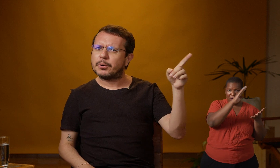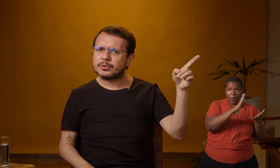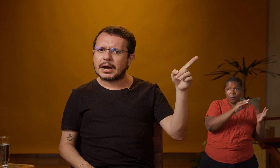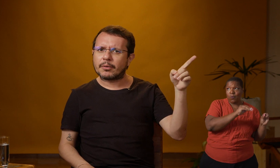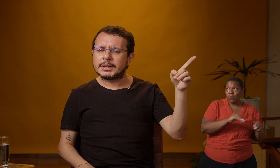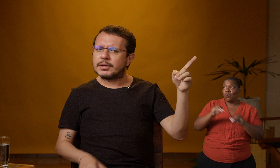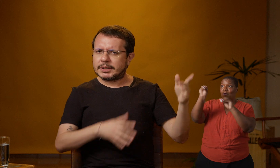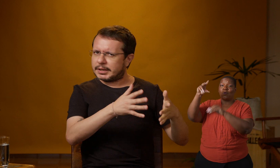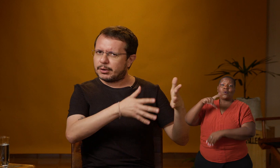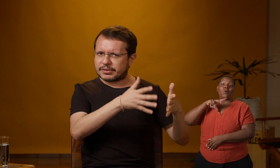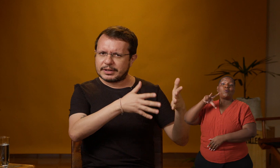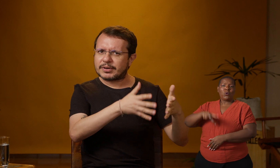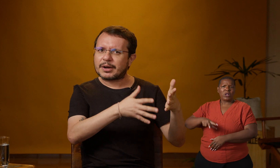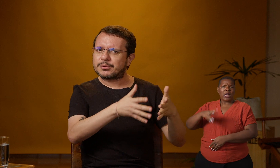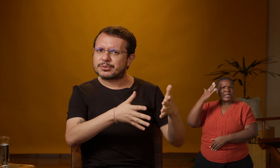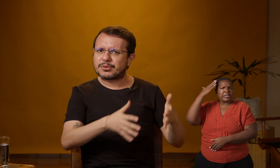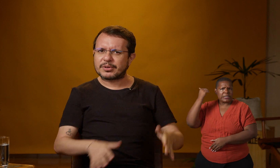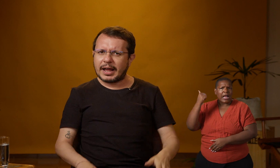Portugal, eu já sei falar com os surdos de lá?